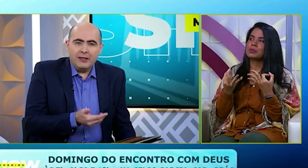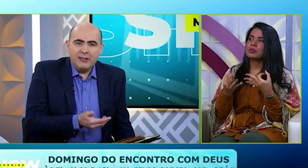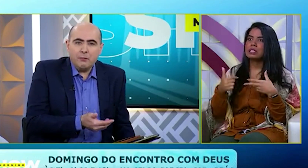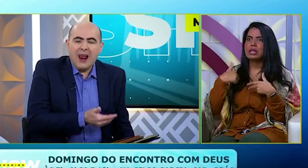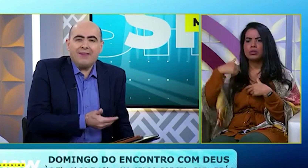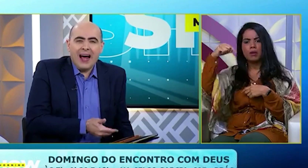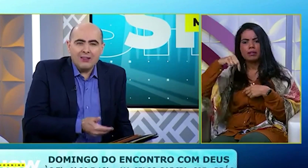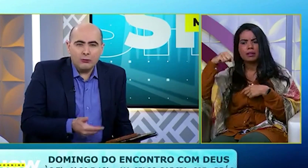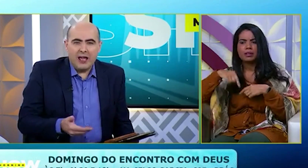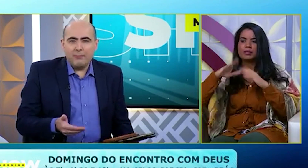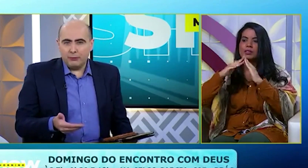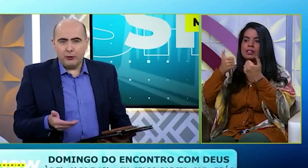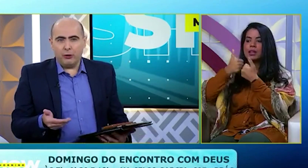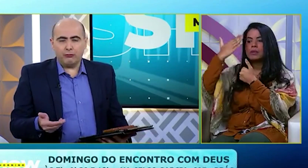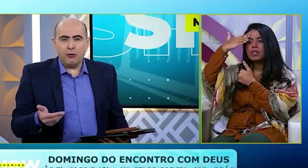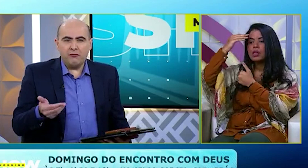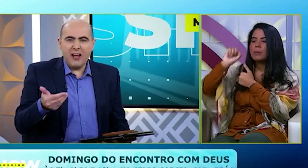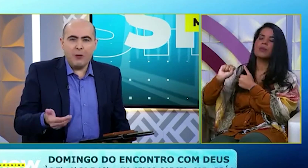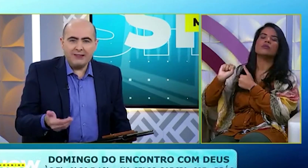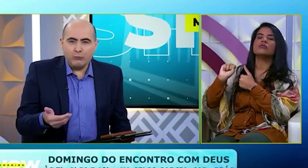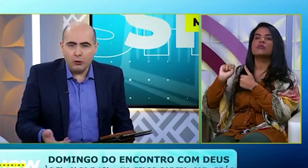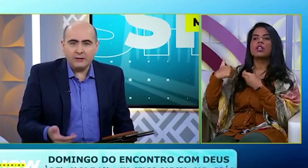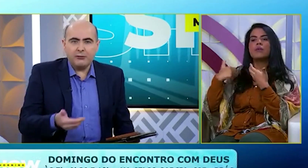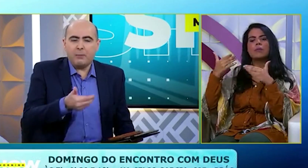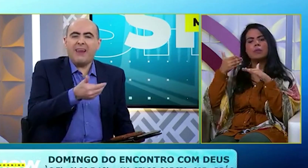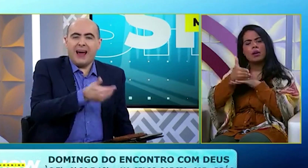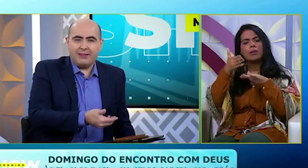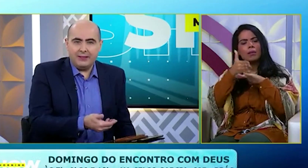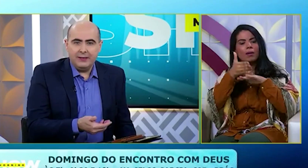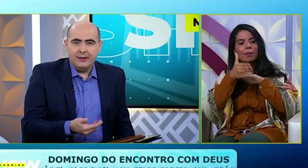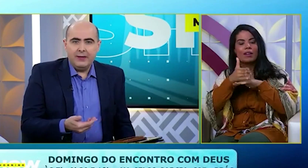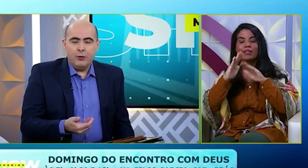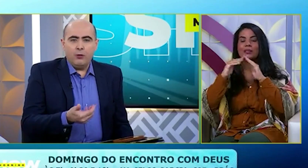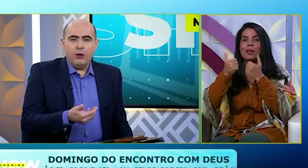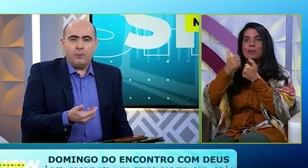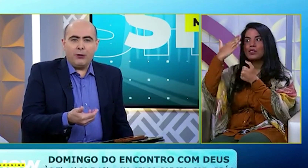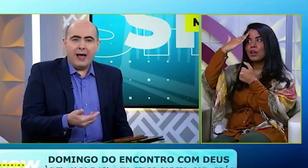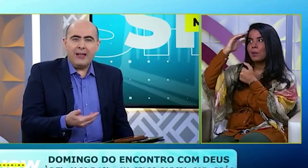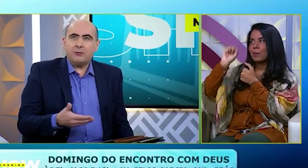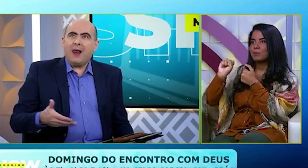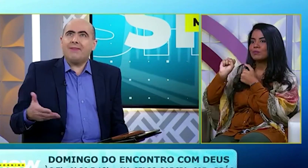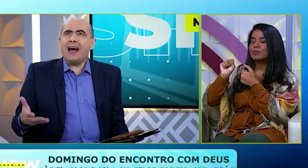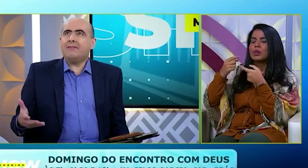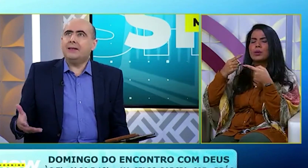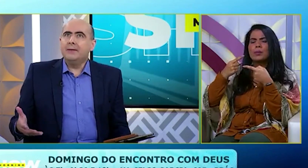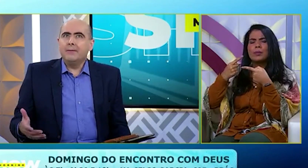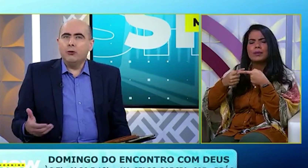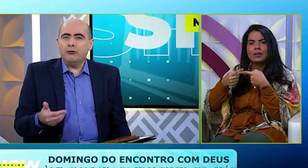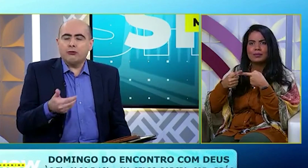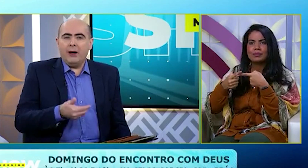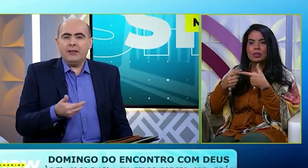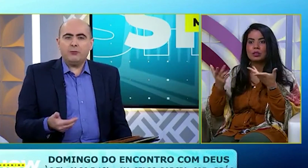estou aqui Na esplanada do templo, Eu sou um frequentador Da esplanada. Porque a esplanada,